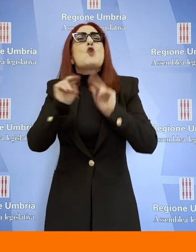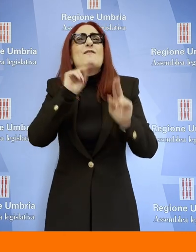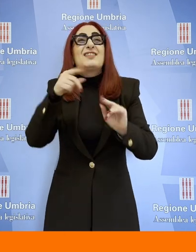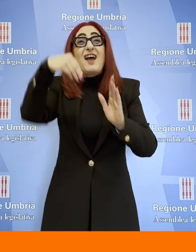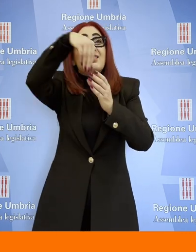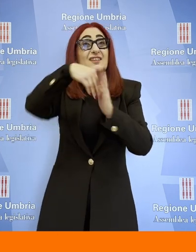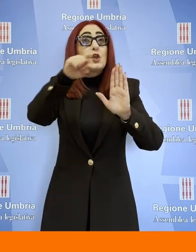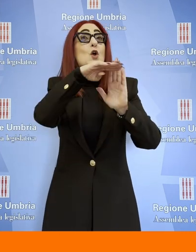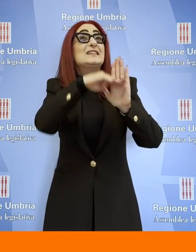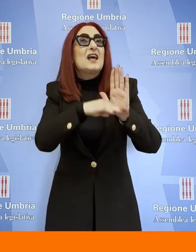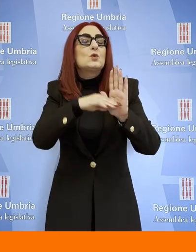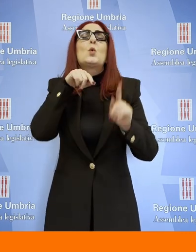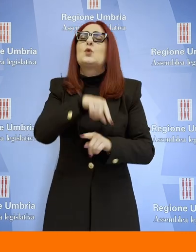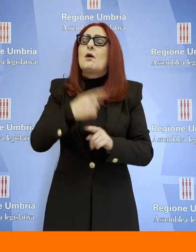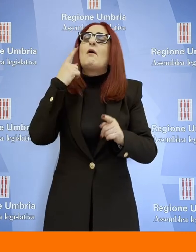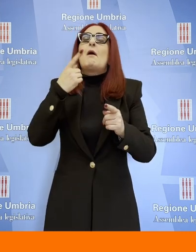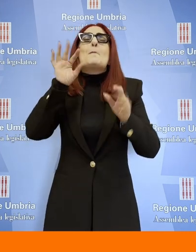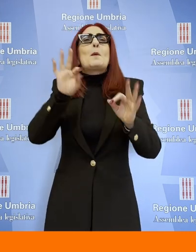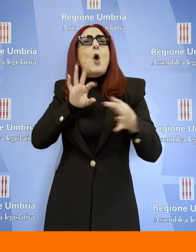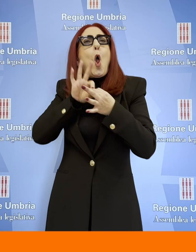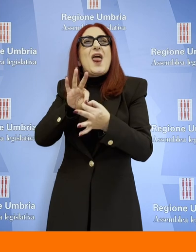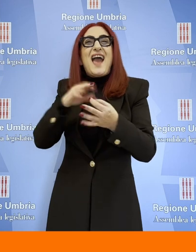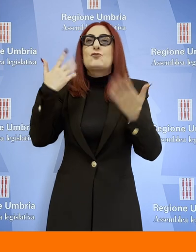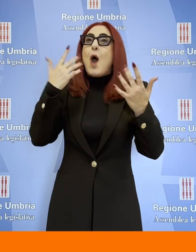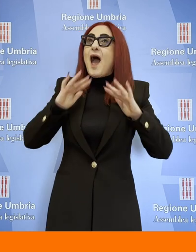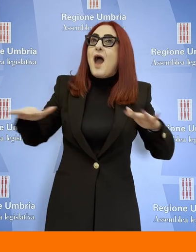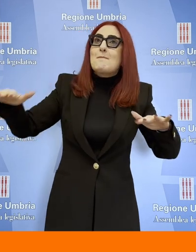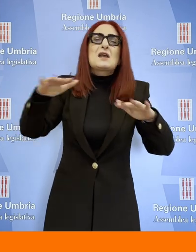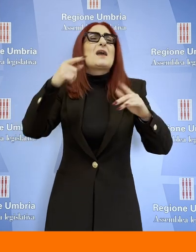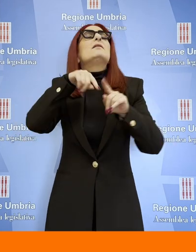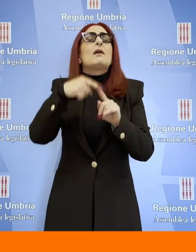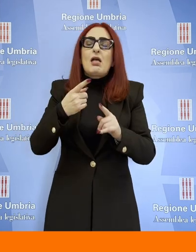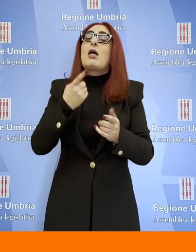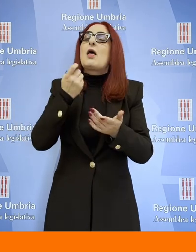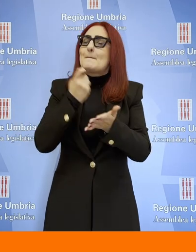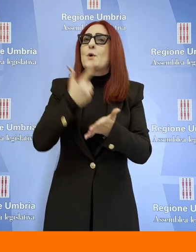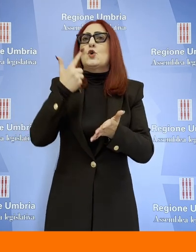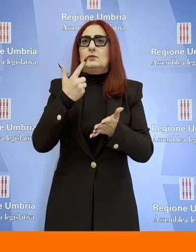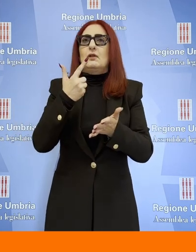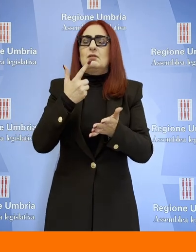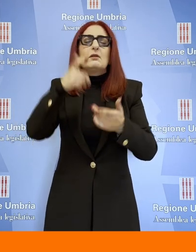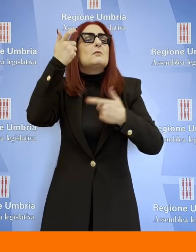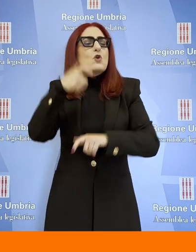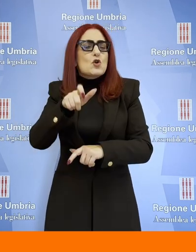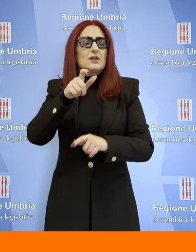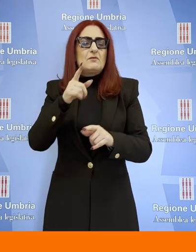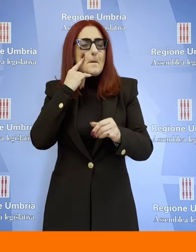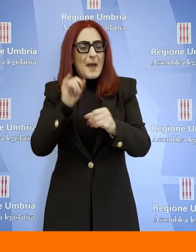In particolare mi ha colpito l'articolo, le innovazioni contenute negli articoli